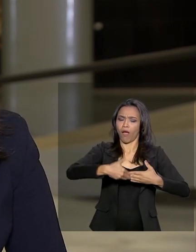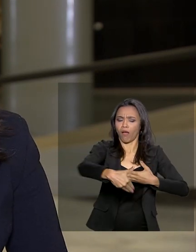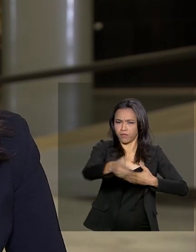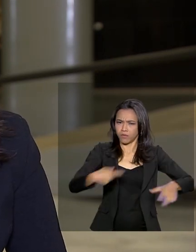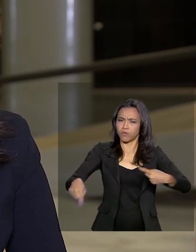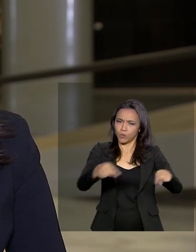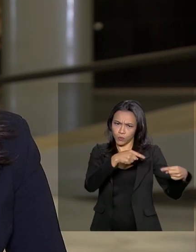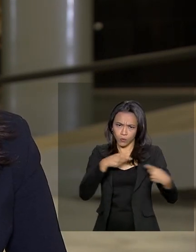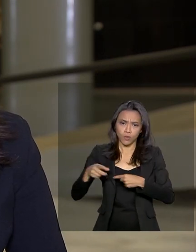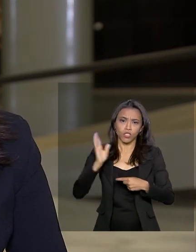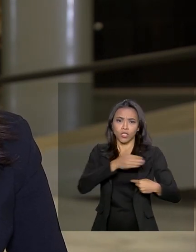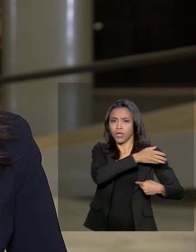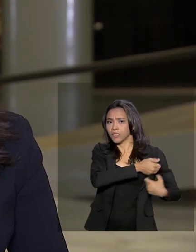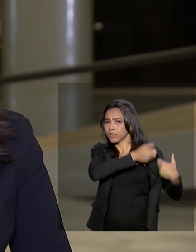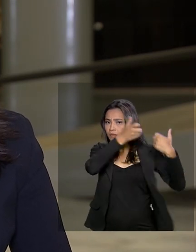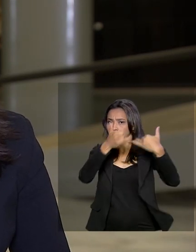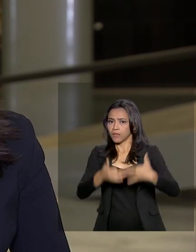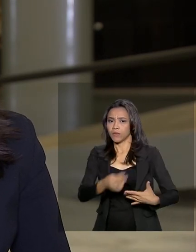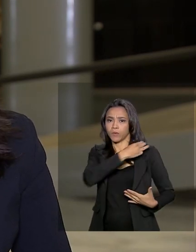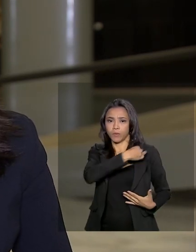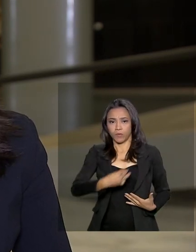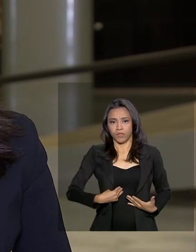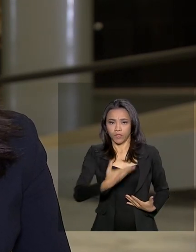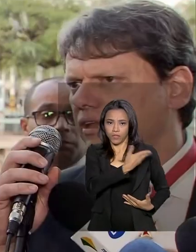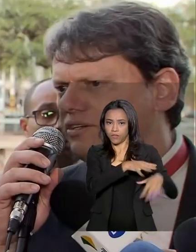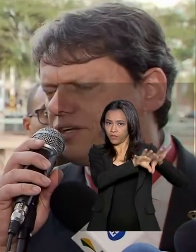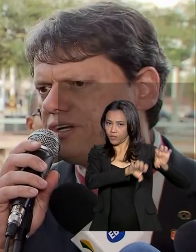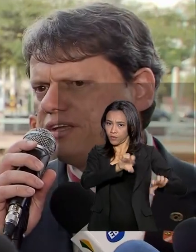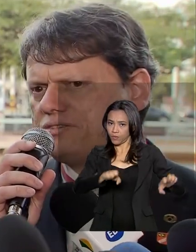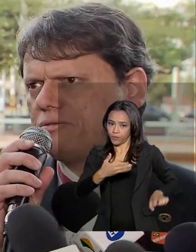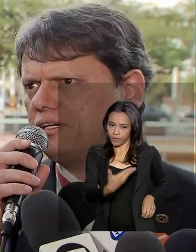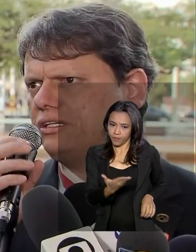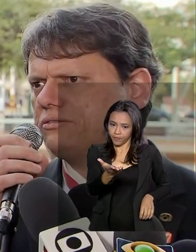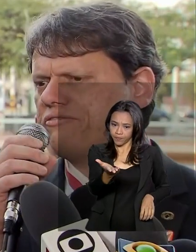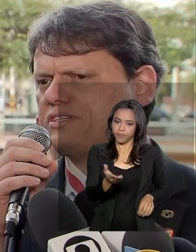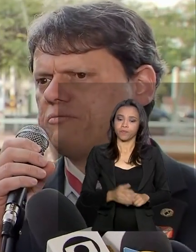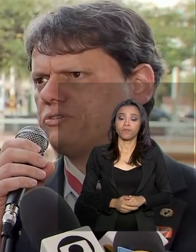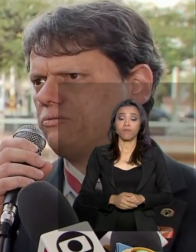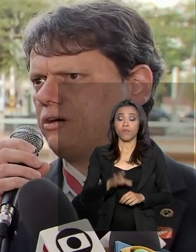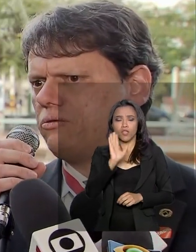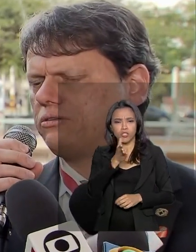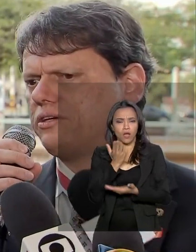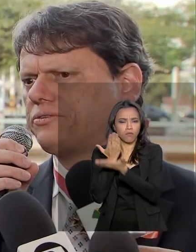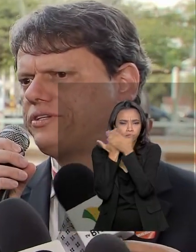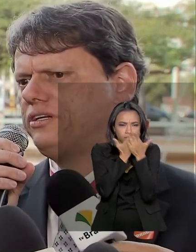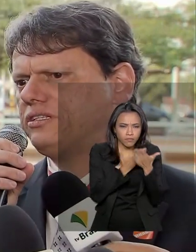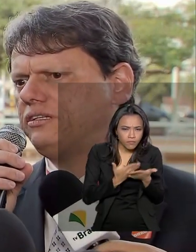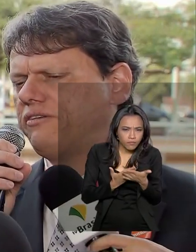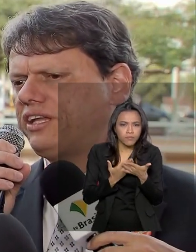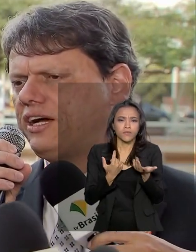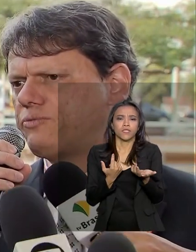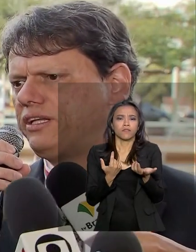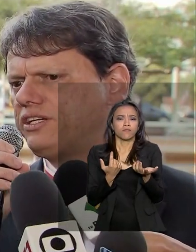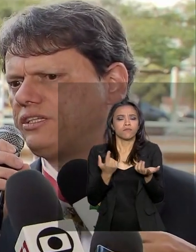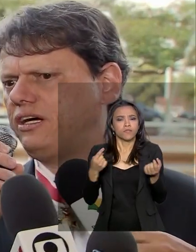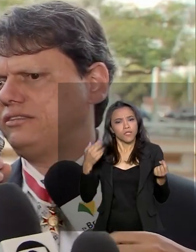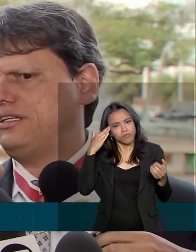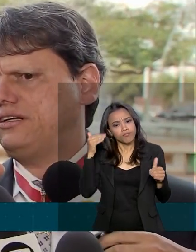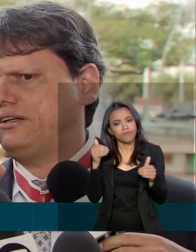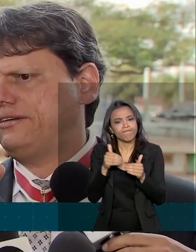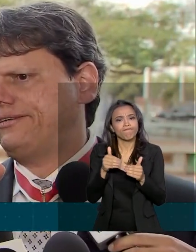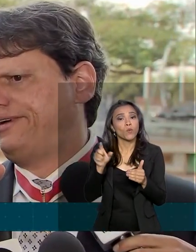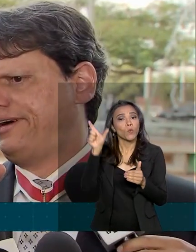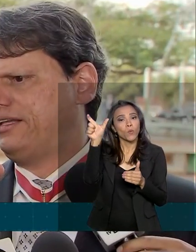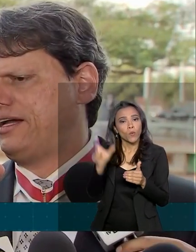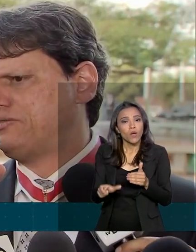explicou o ministro da Infraestrutura, Tarcísio Freitas. A gente já está estudando, fizemos um acordo com a Justiça, na verdade, para deixar